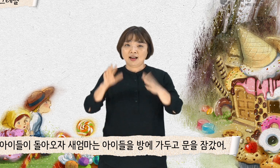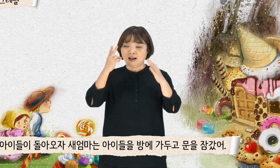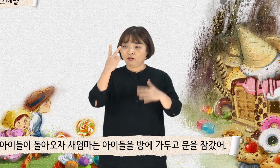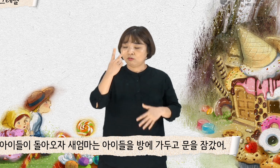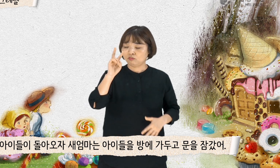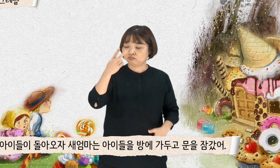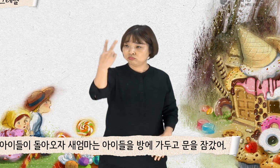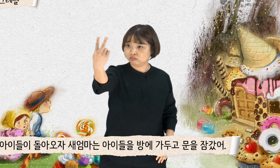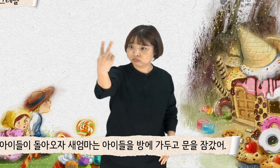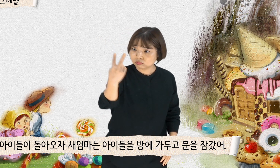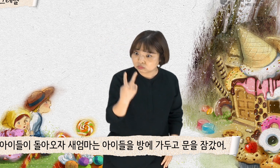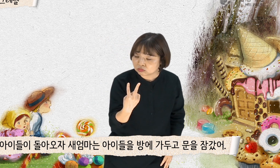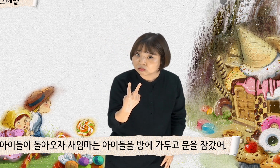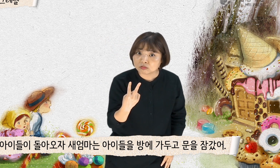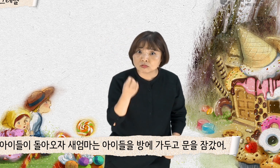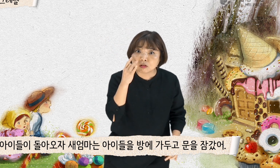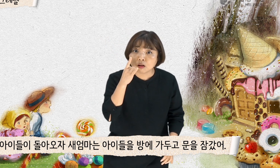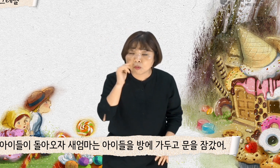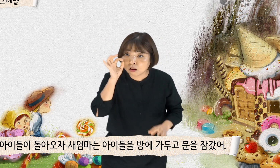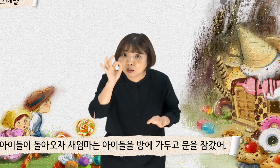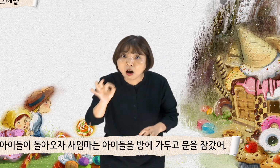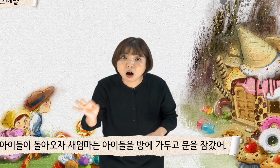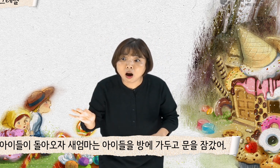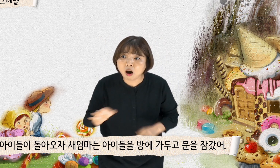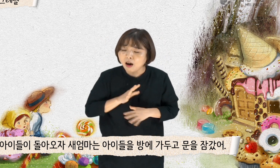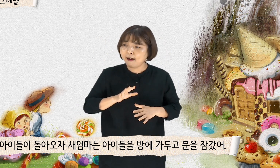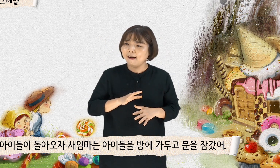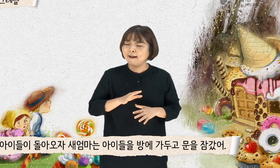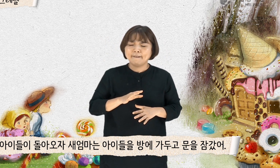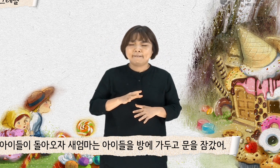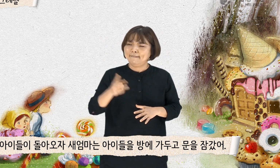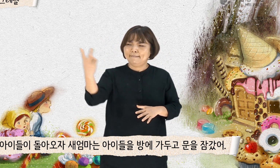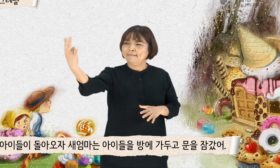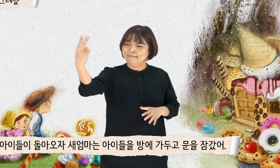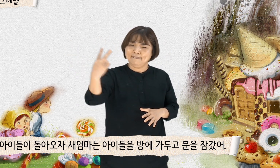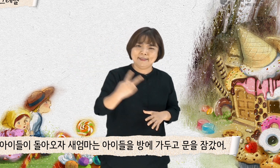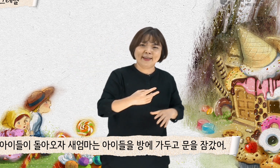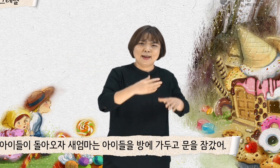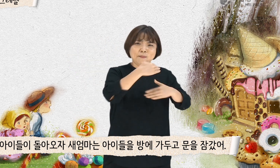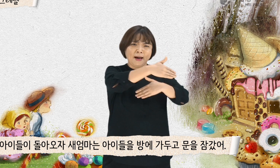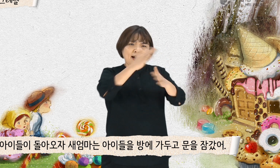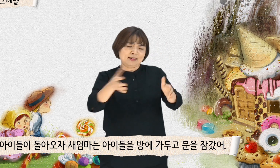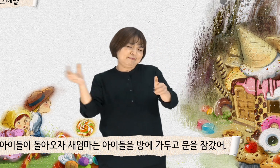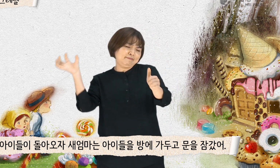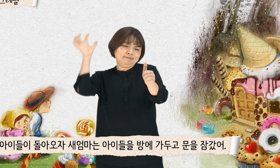아이들이 돌아오자 새엄마는 아이들을 방에 가두고 문을 잠갔어.